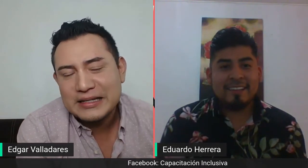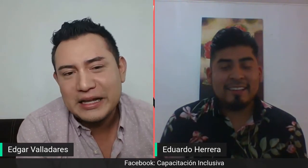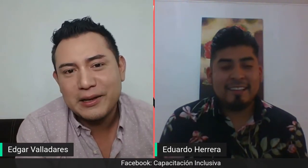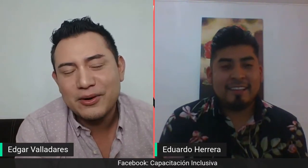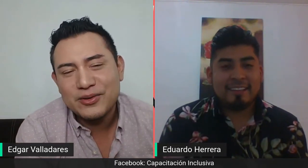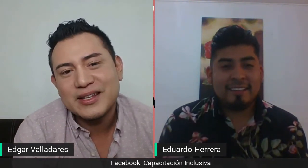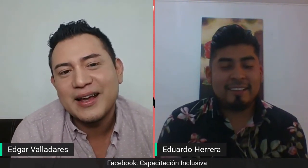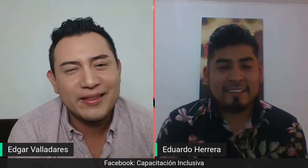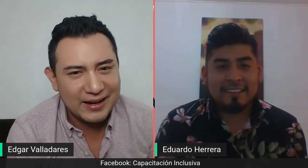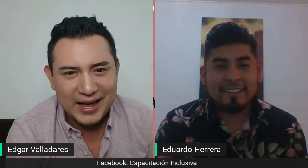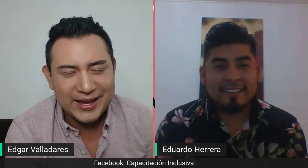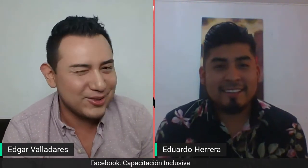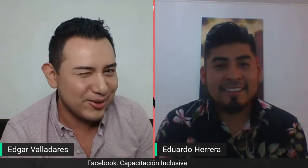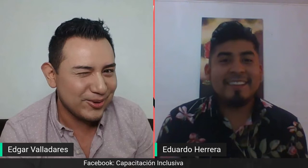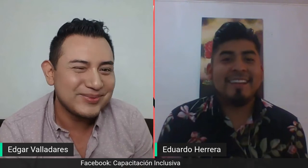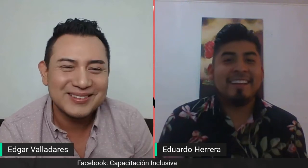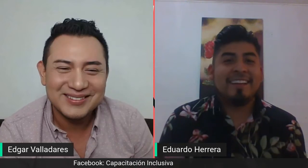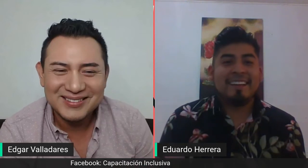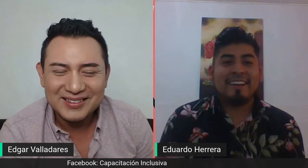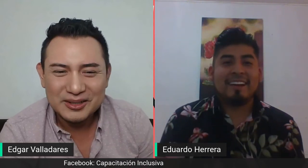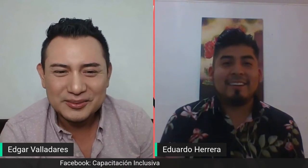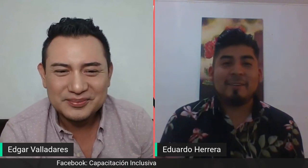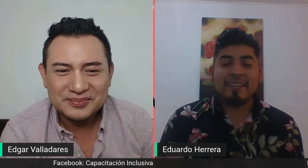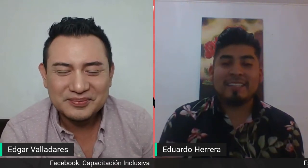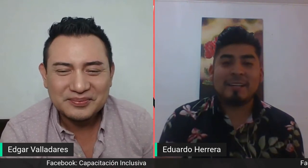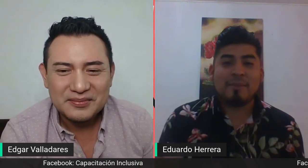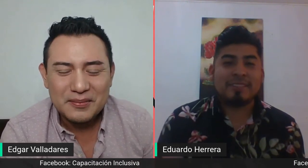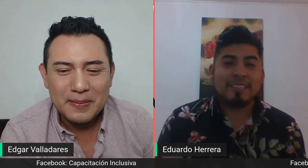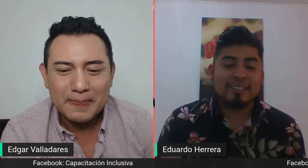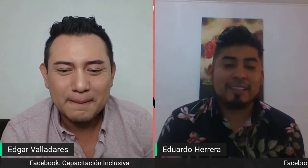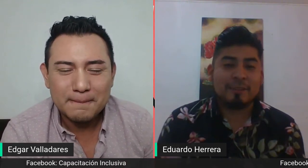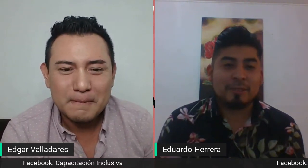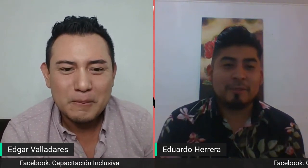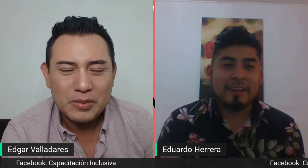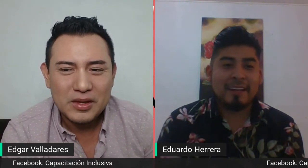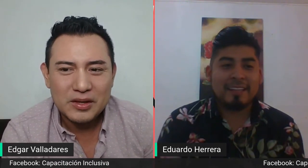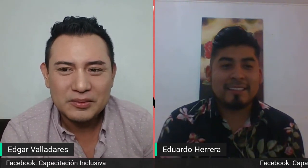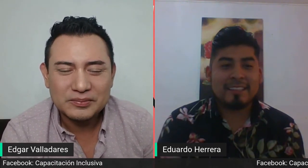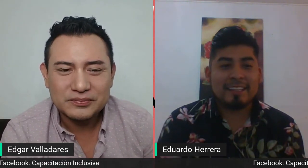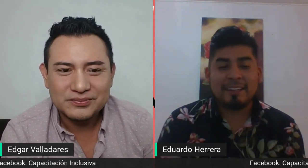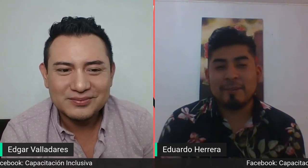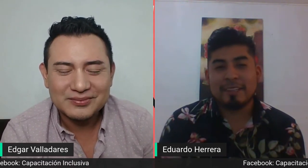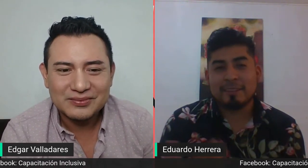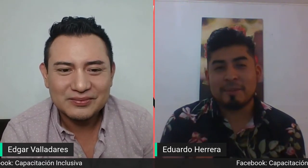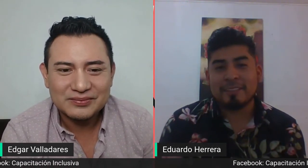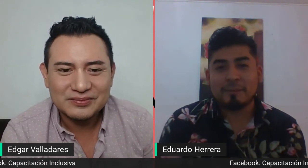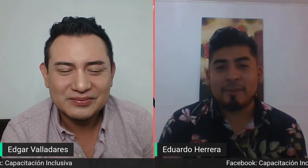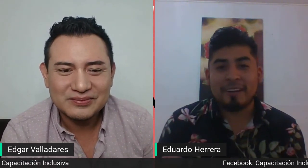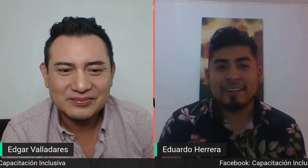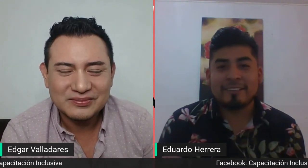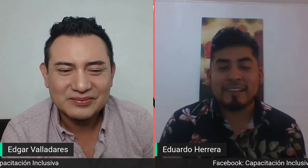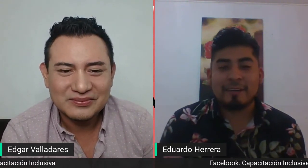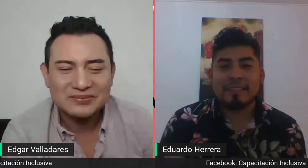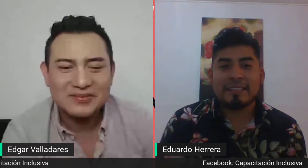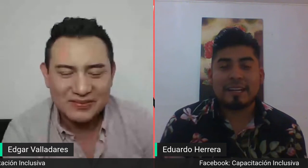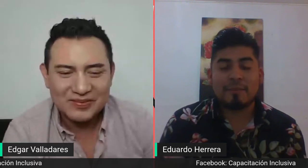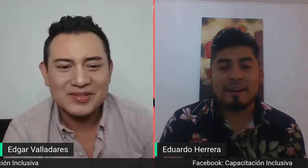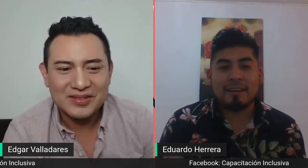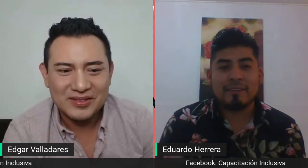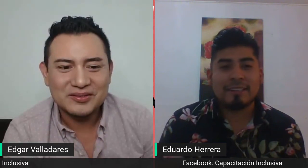le escriba, lo sígale, le like, todo. Claro, es capacitación inclusiva. Y como les comento, ahí pueden encontrar material para lengua